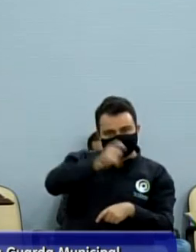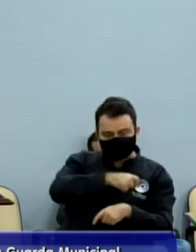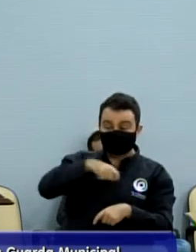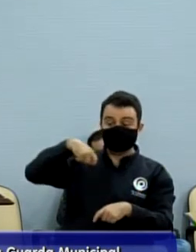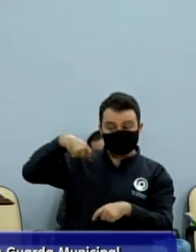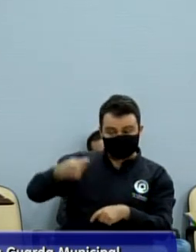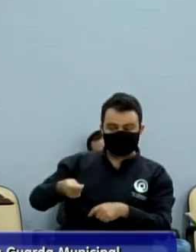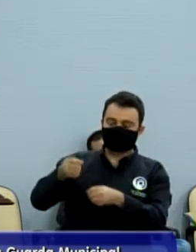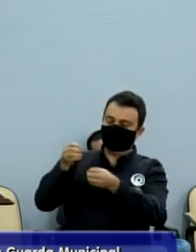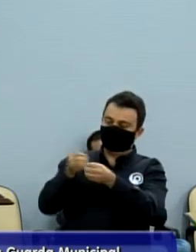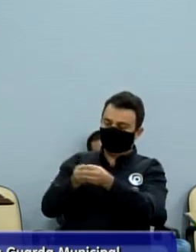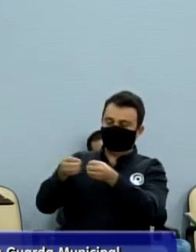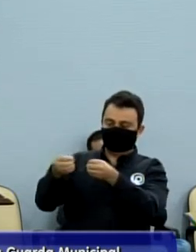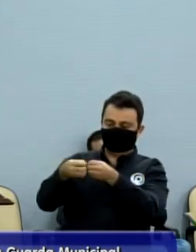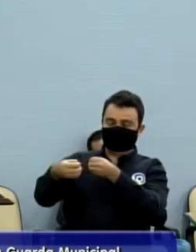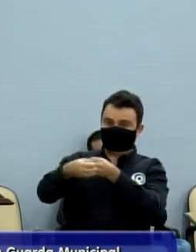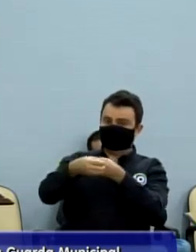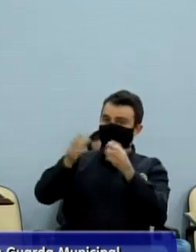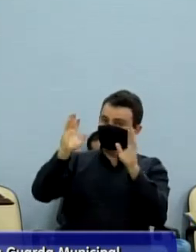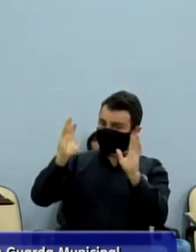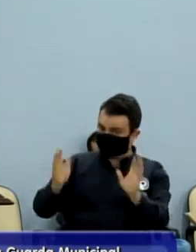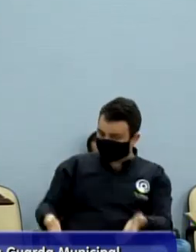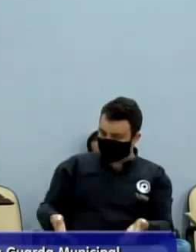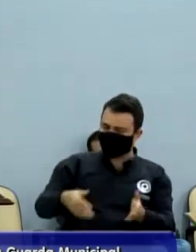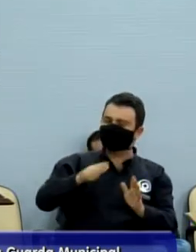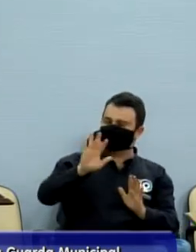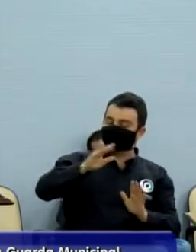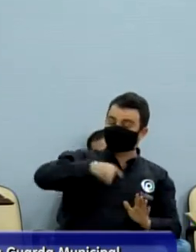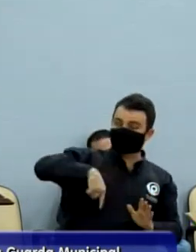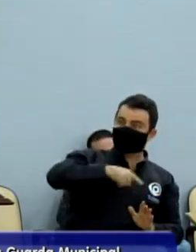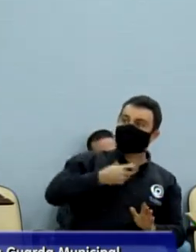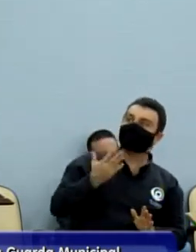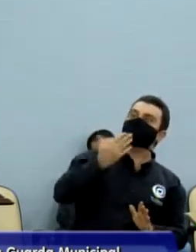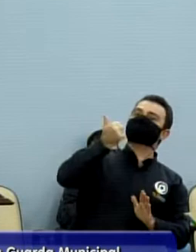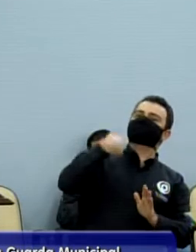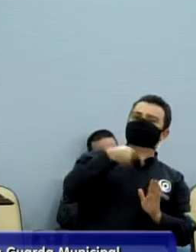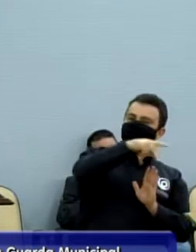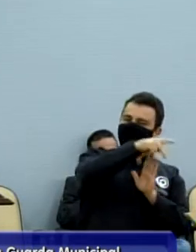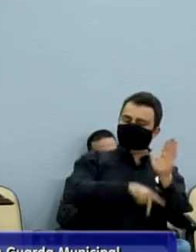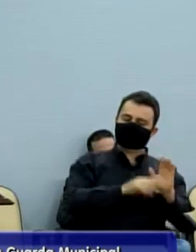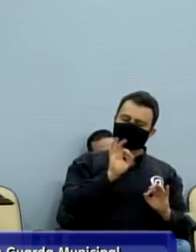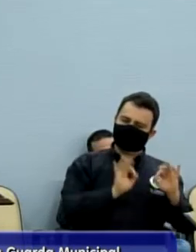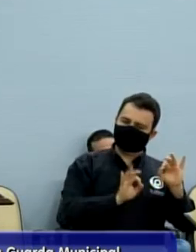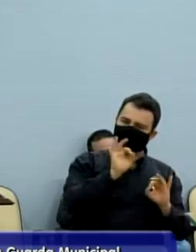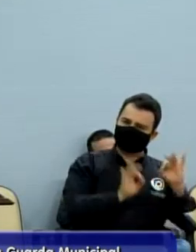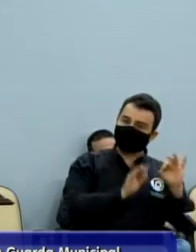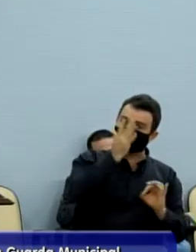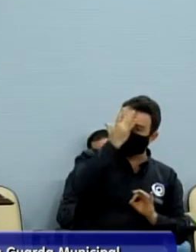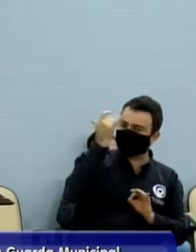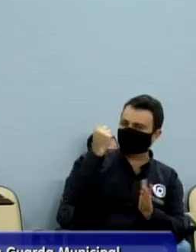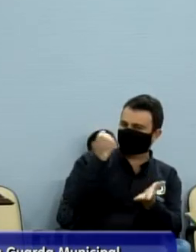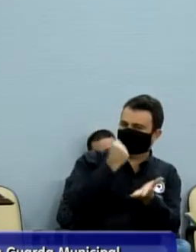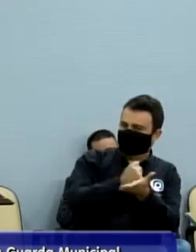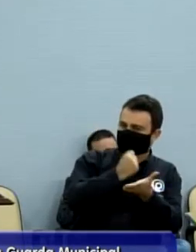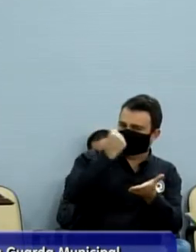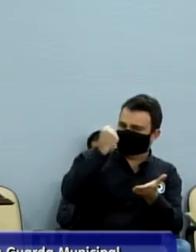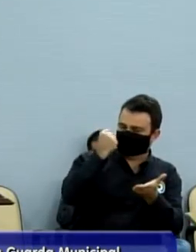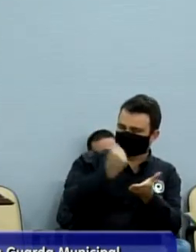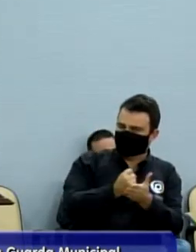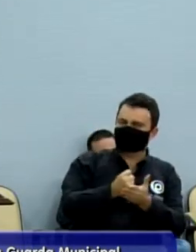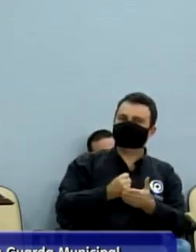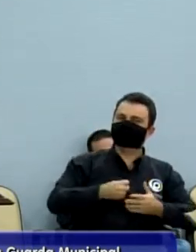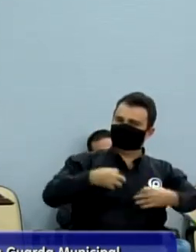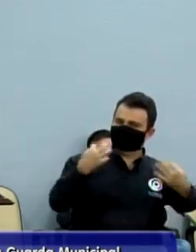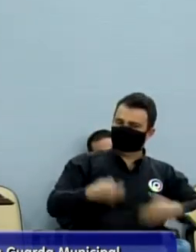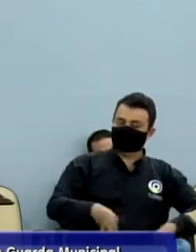estamos apresentando um projeto que já deve ser, acho que já foi protocolado hoje, se não foi hoje, vai ser amanhã, criando a nossa GCM, Guarda